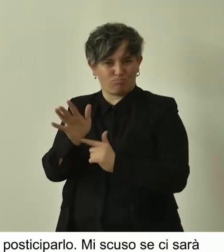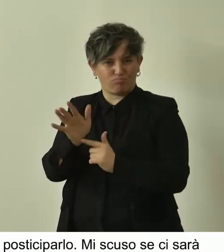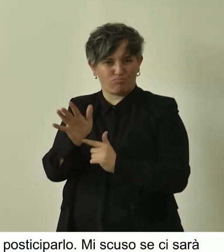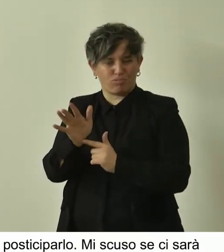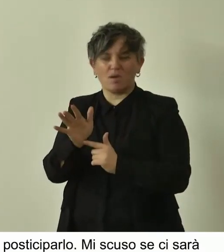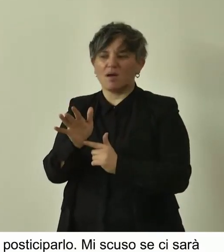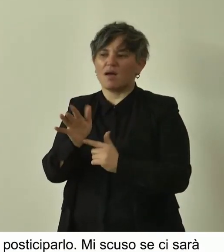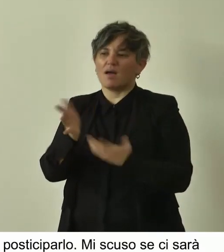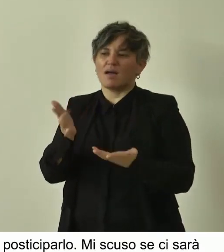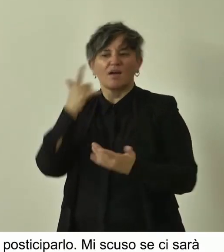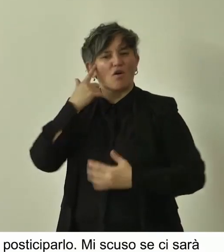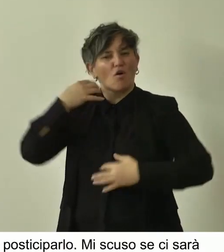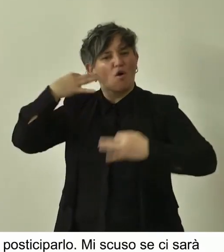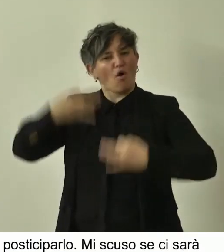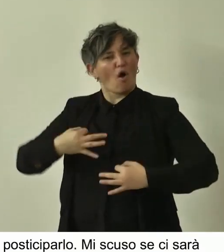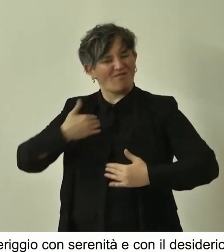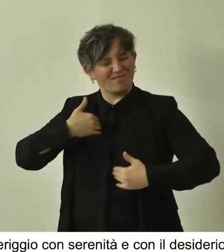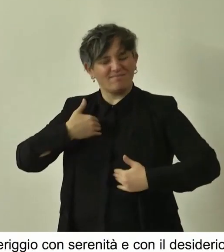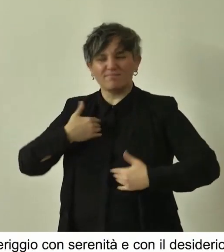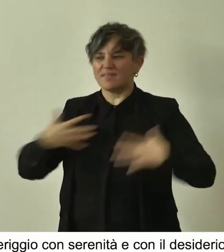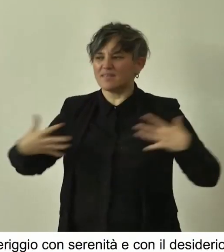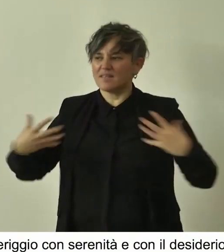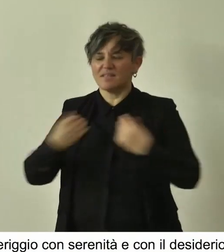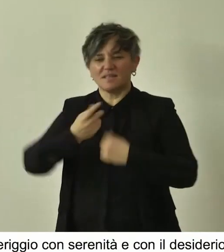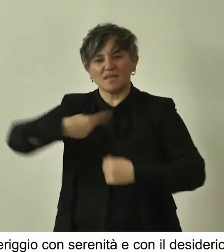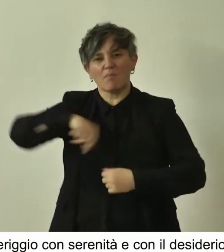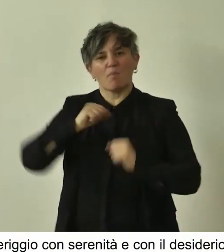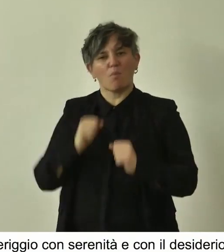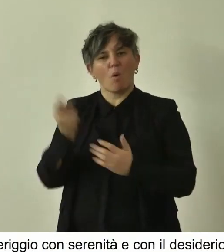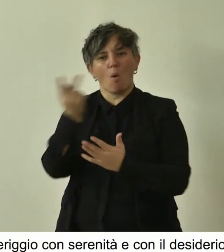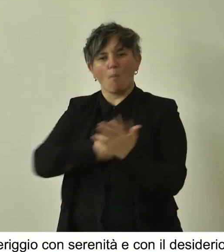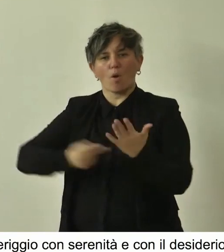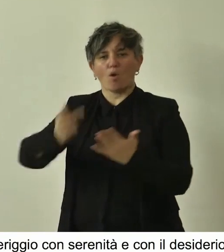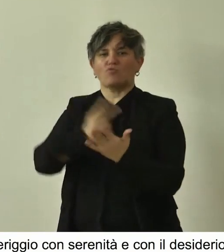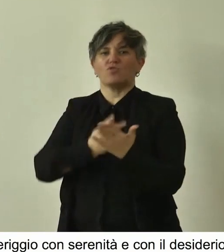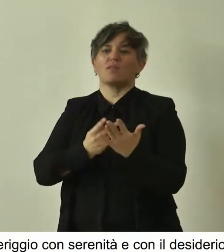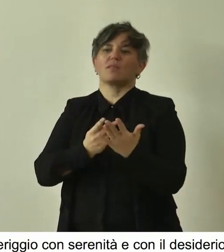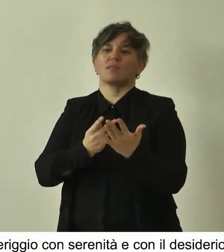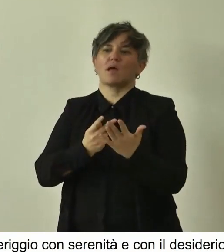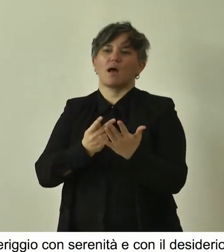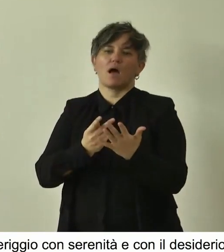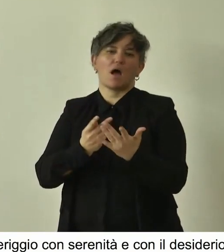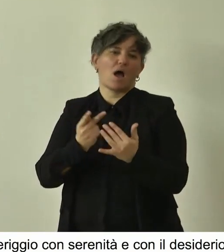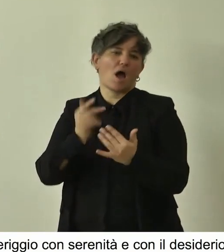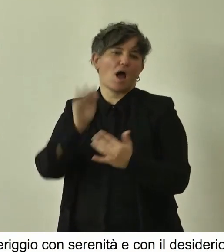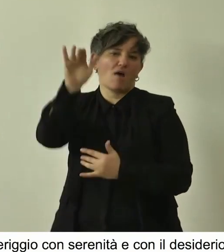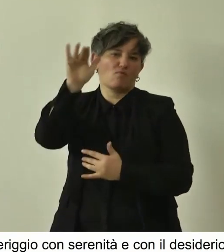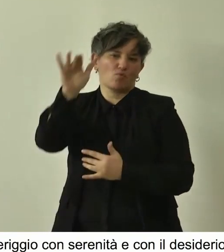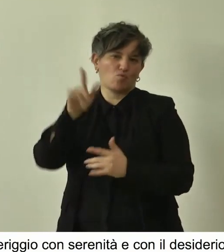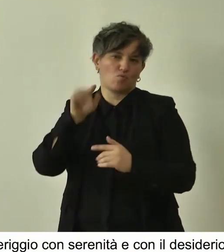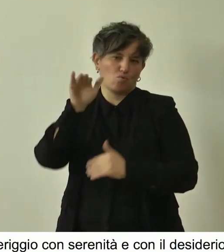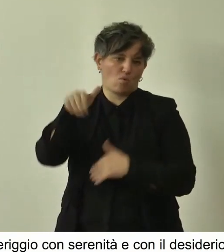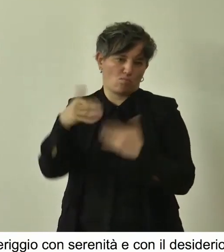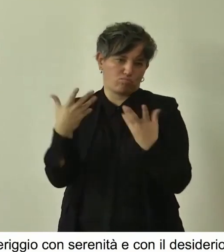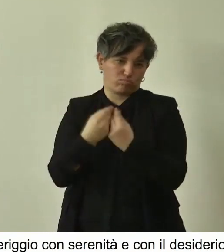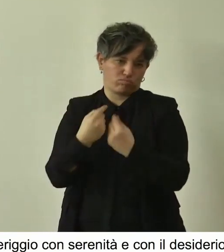convinti che insieme potremo anche progettare di nuovo insieme per il prossimo futuro. Grazie.